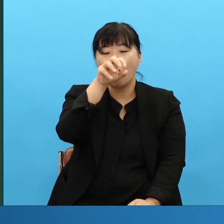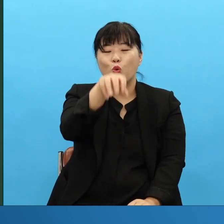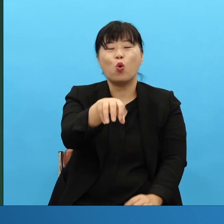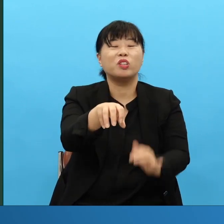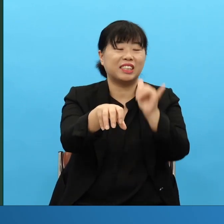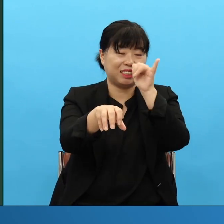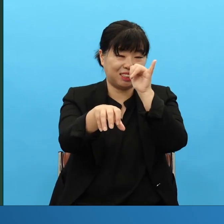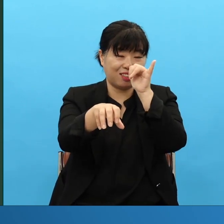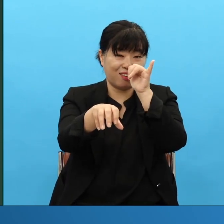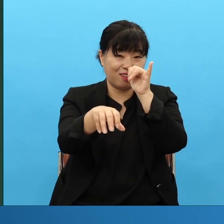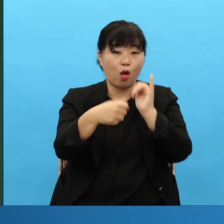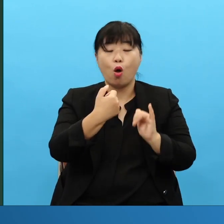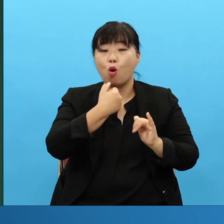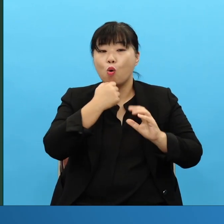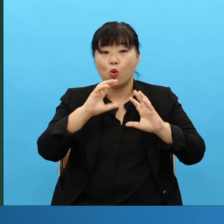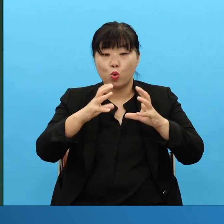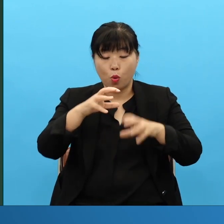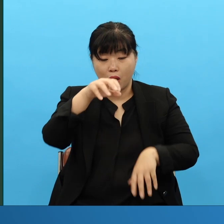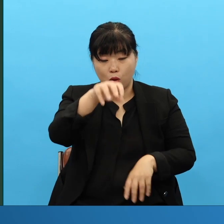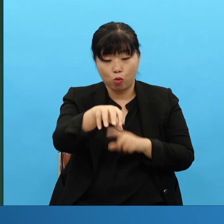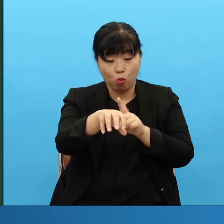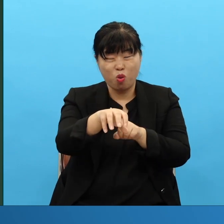로마이랄 때 지금 현재 로마를 말하는 게 아닙니다